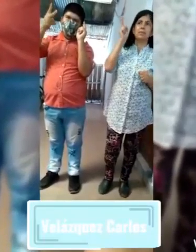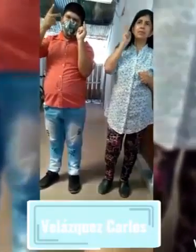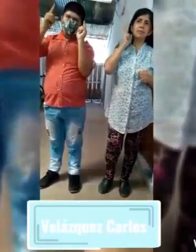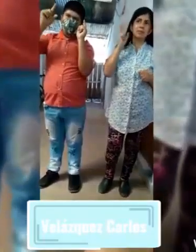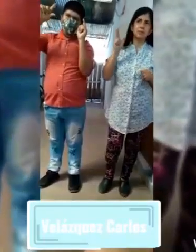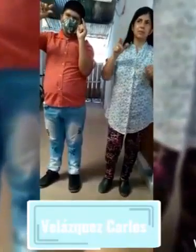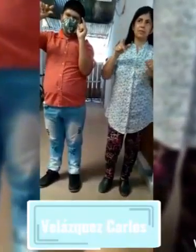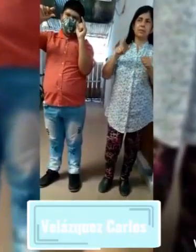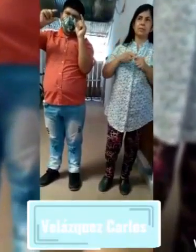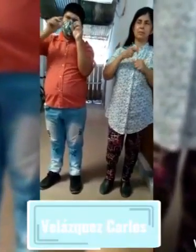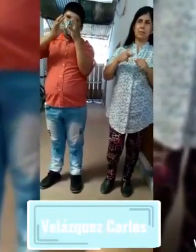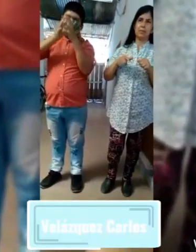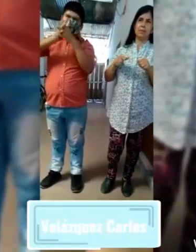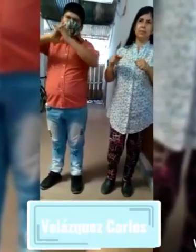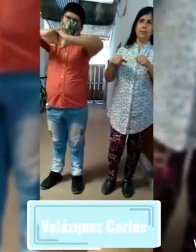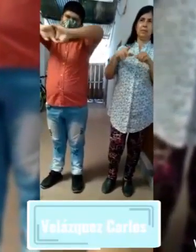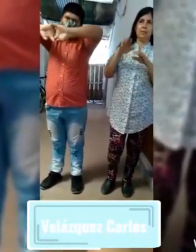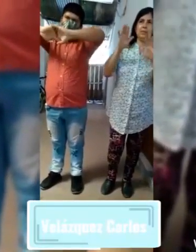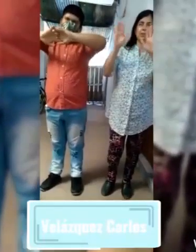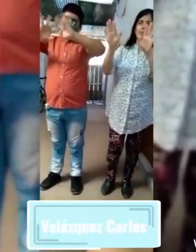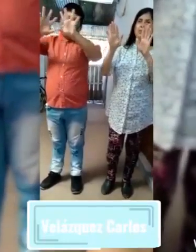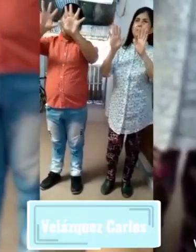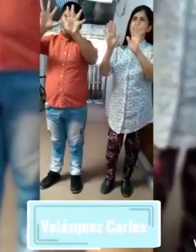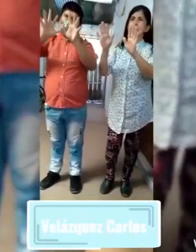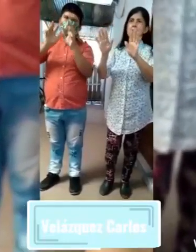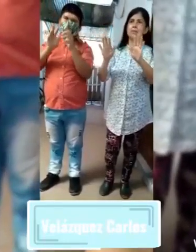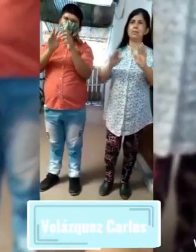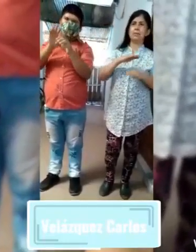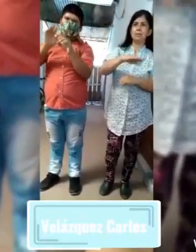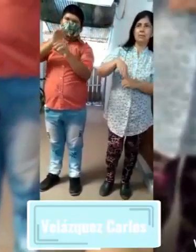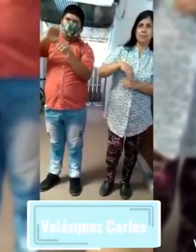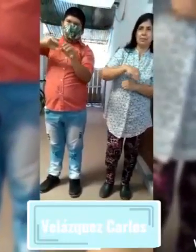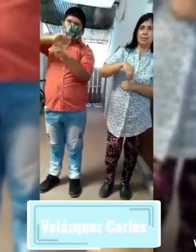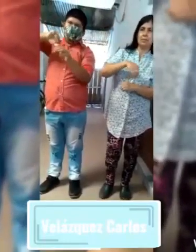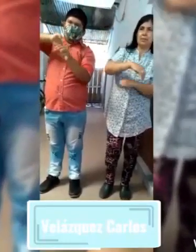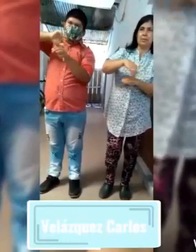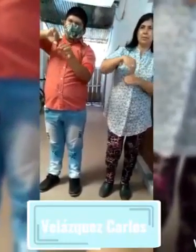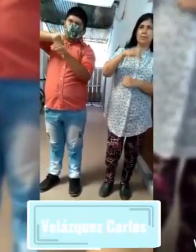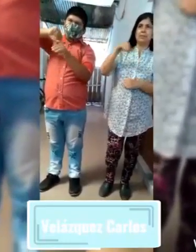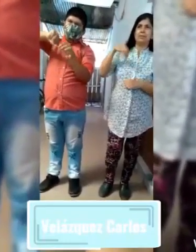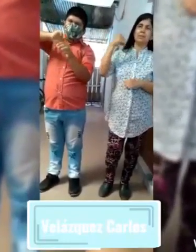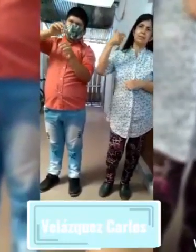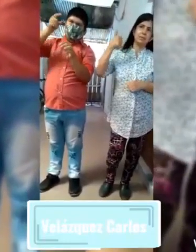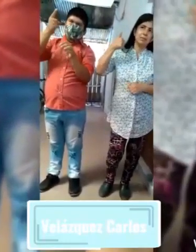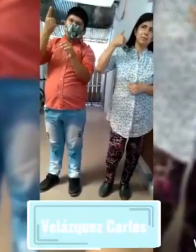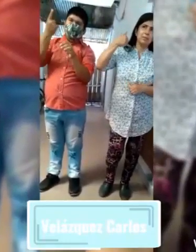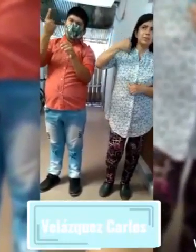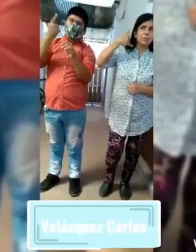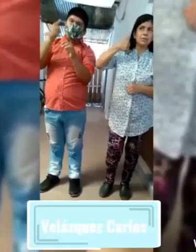estar unidos Empujando al mismo sitio solo queda un poco más